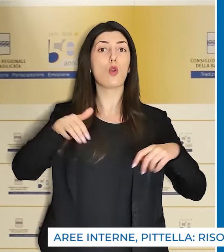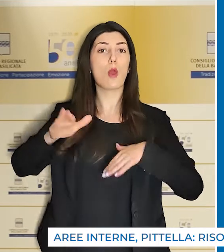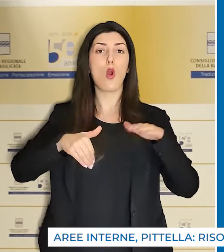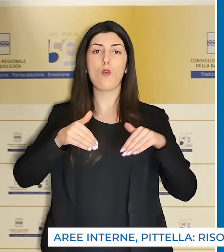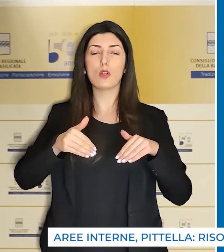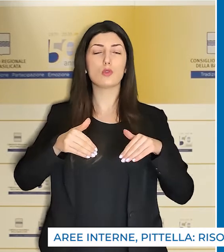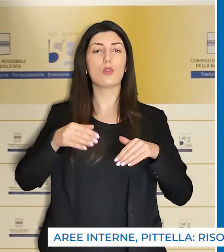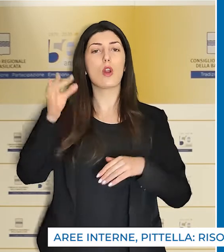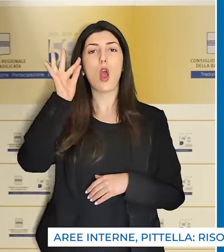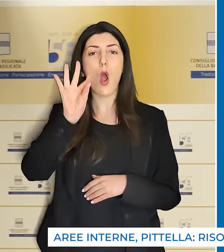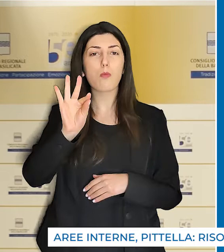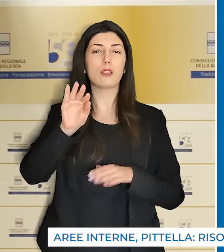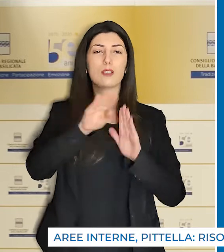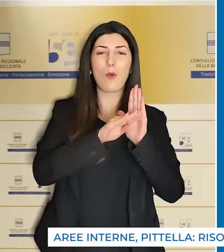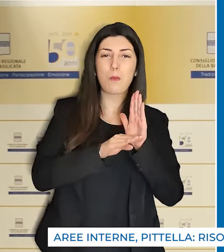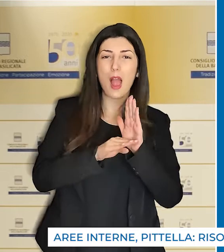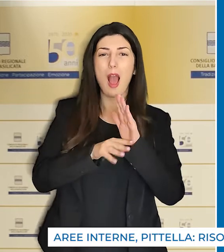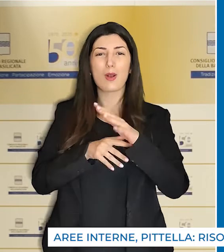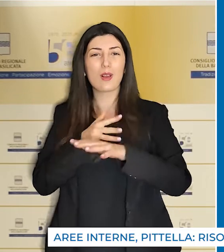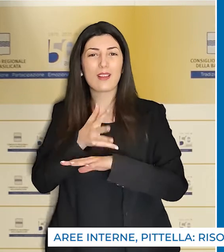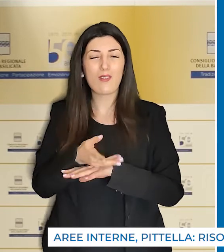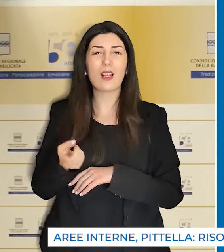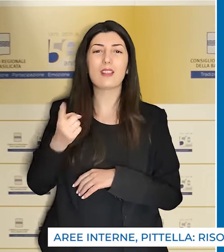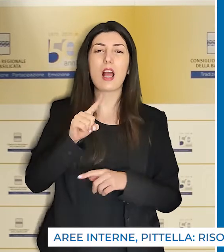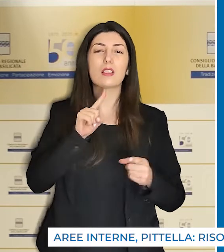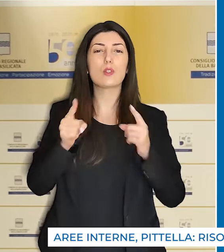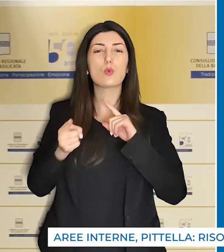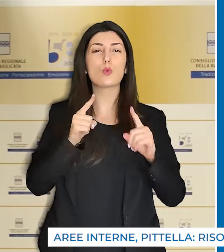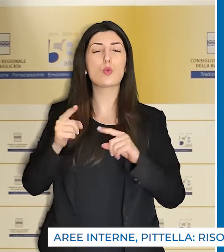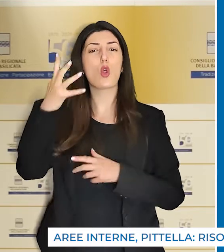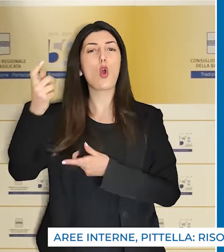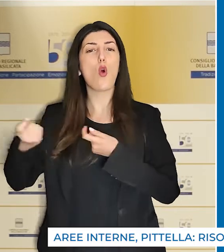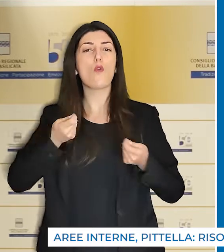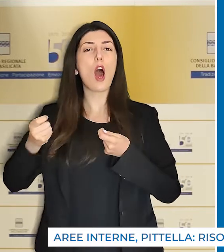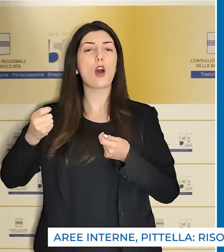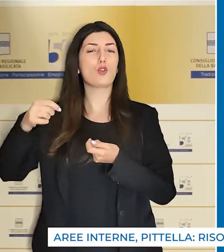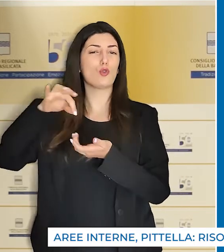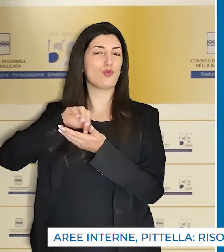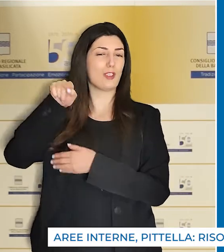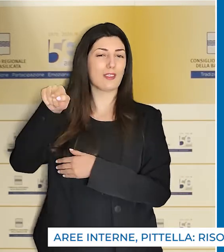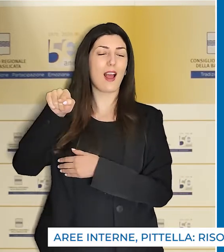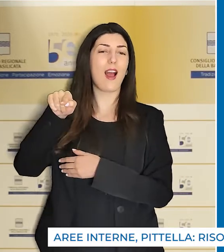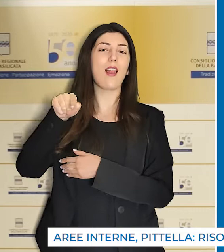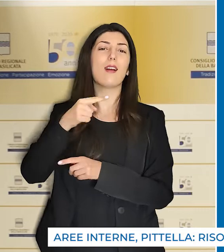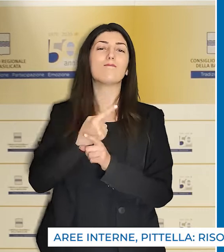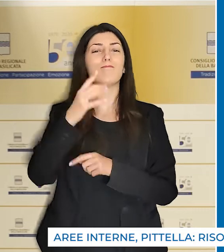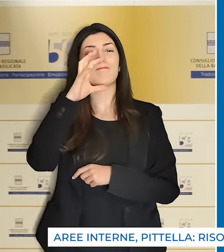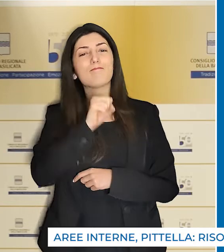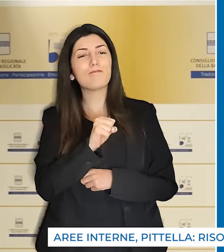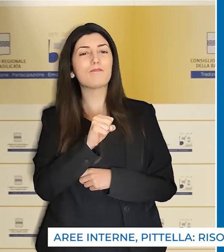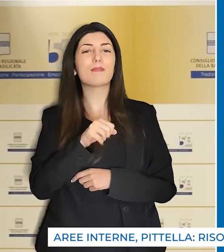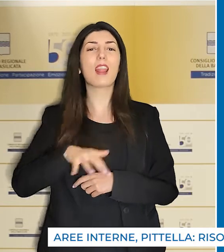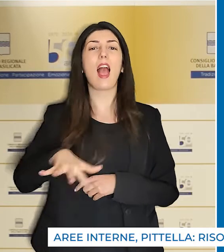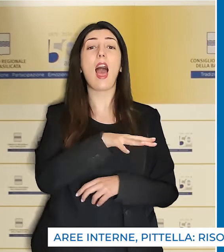'azione e per discutere della richiesta del Governo centrale sulla possibile individuazione